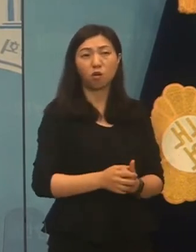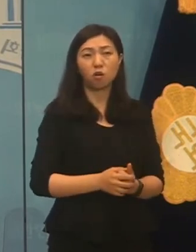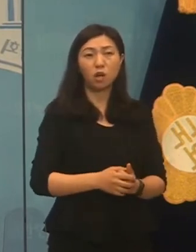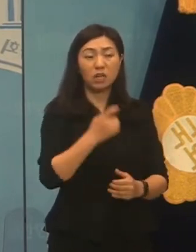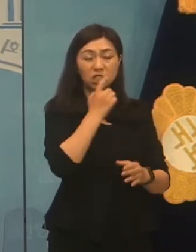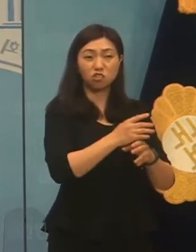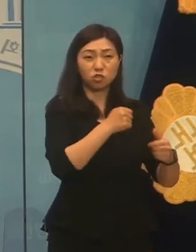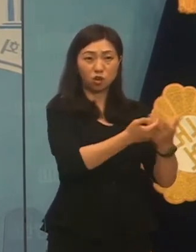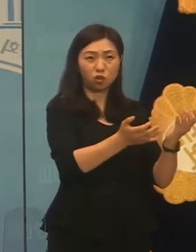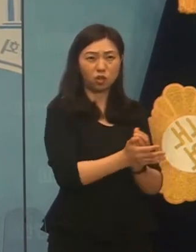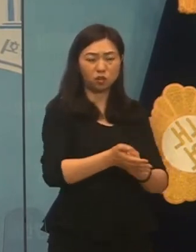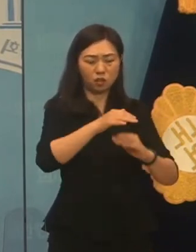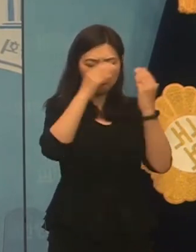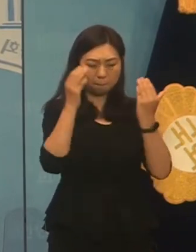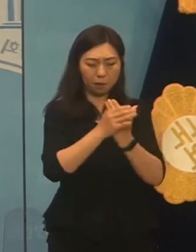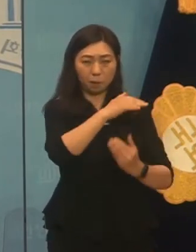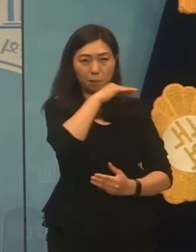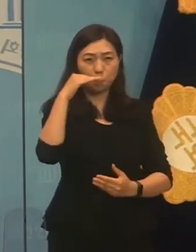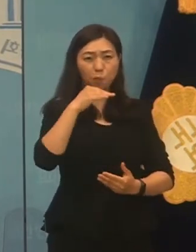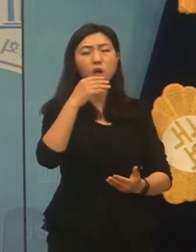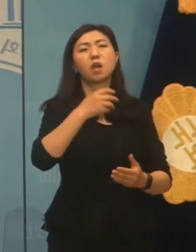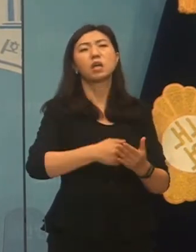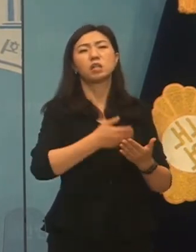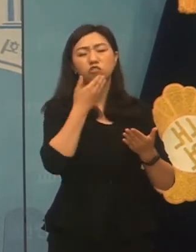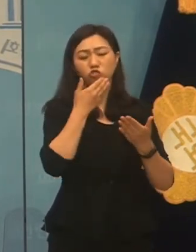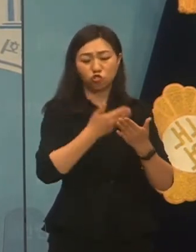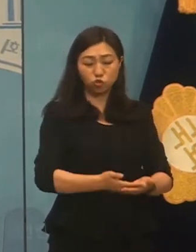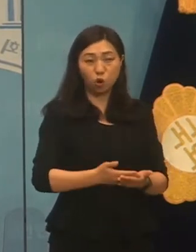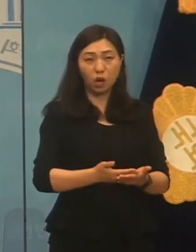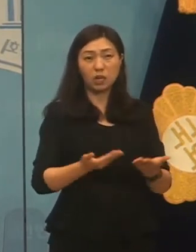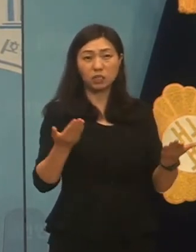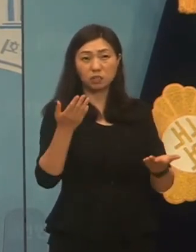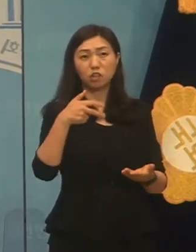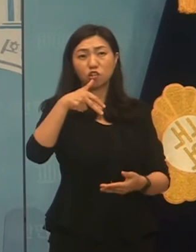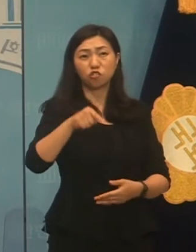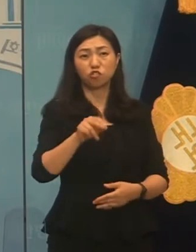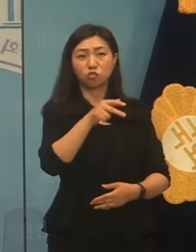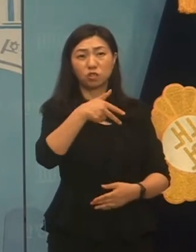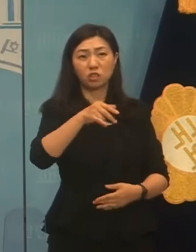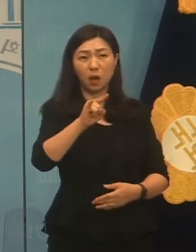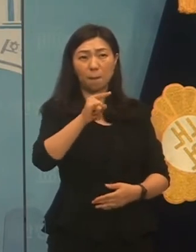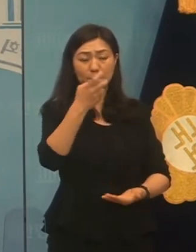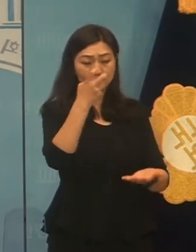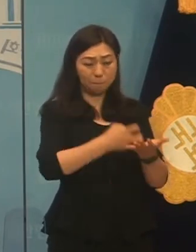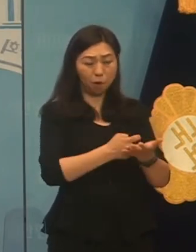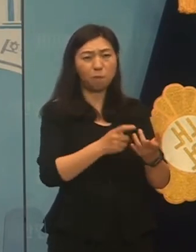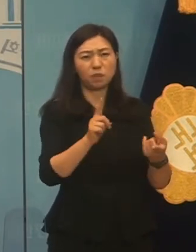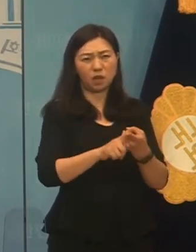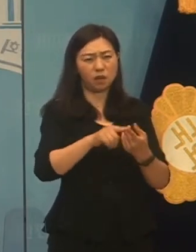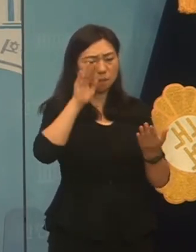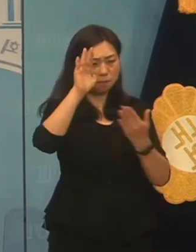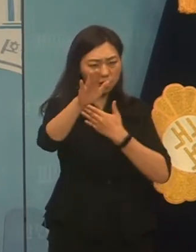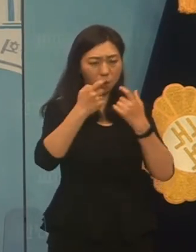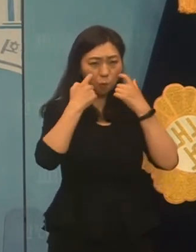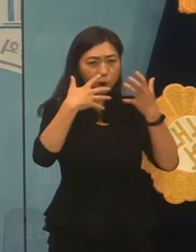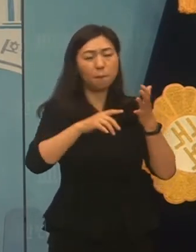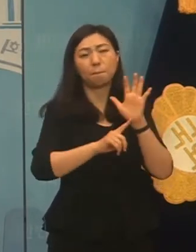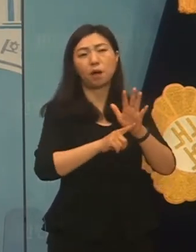온전한 중재법을 만드는 동시에 시행령에 대한 명확한 입장과 방향을 밝히기를 촉구합니다.